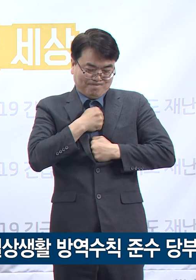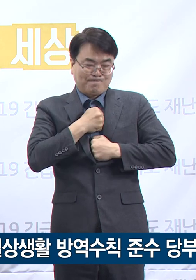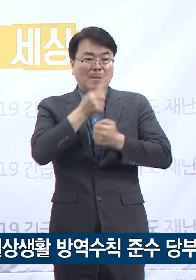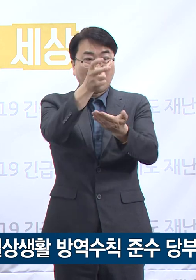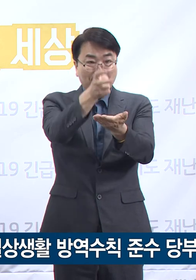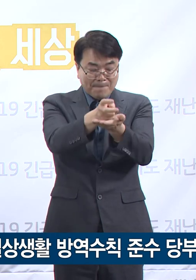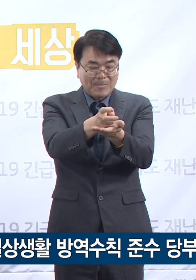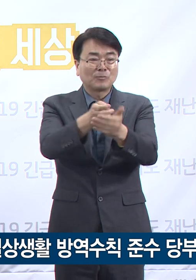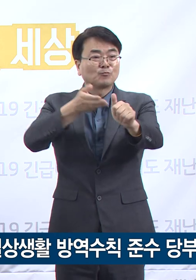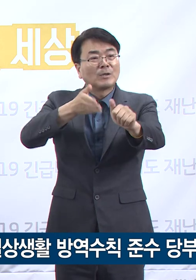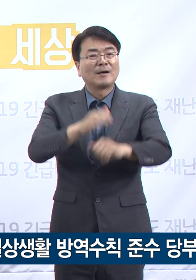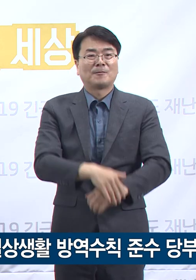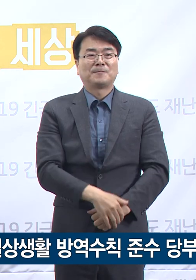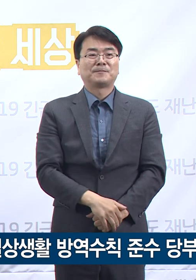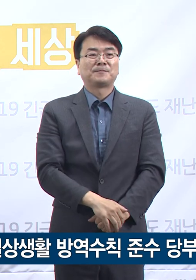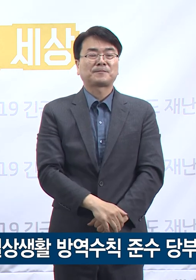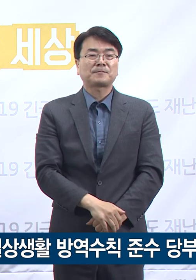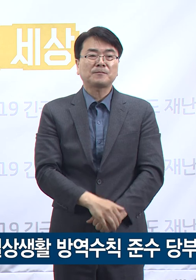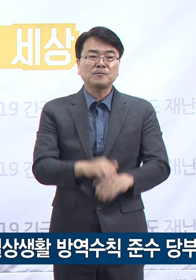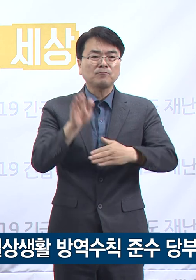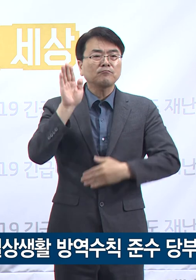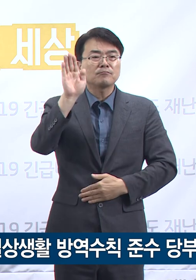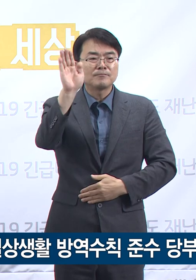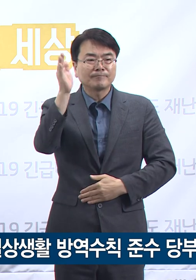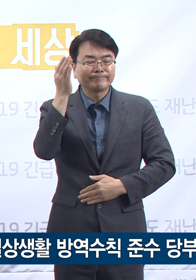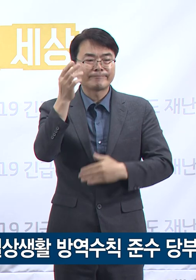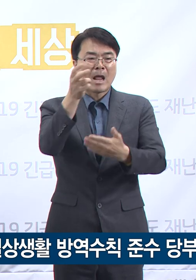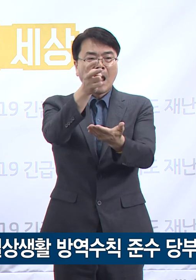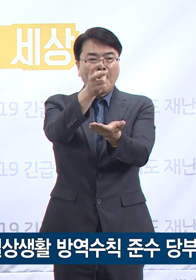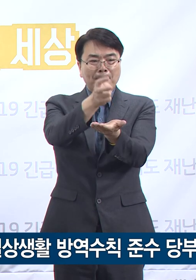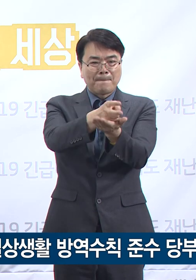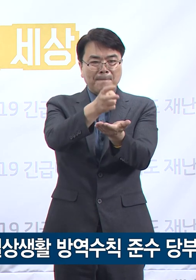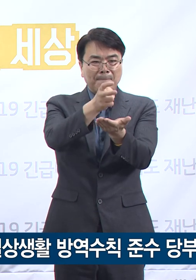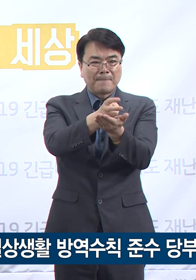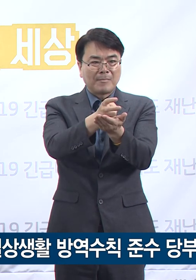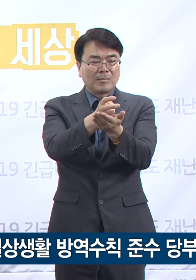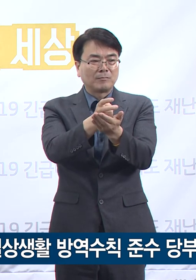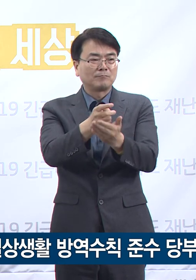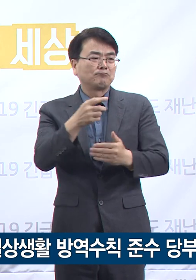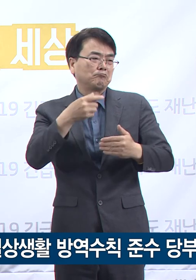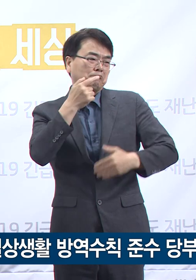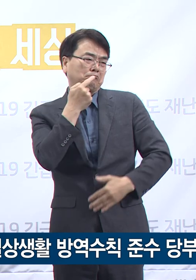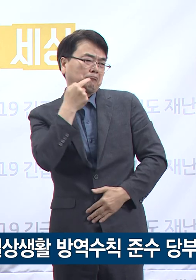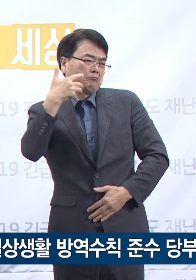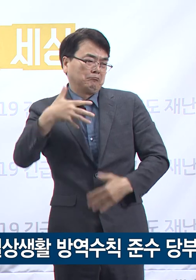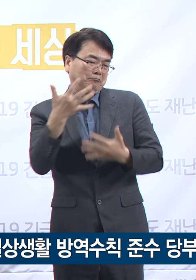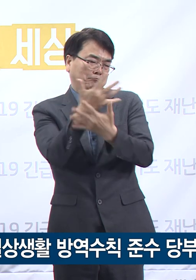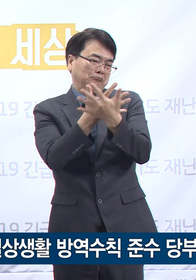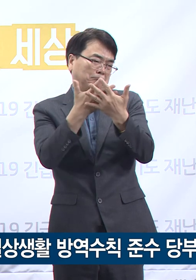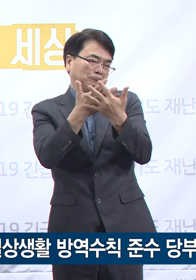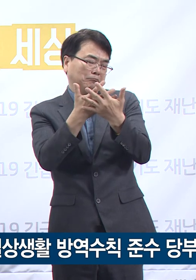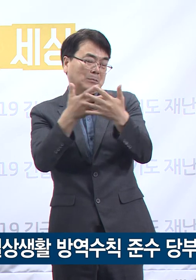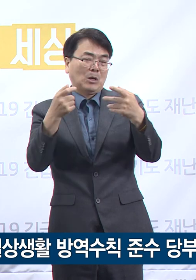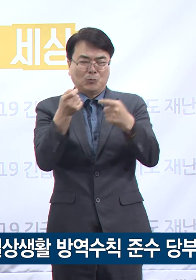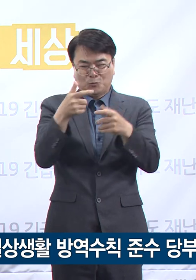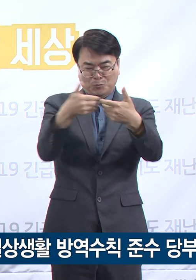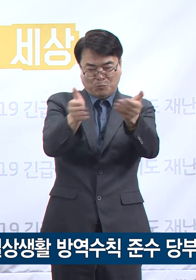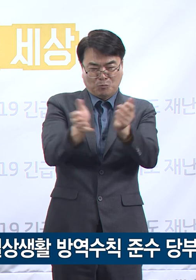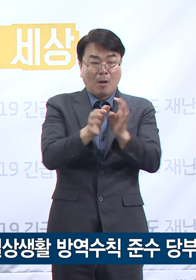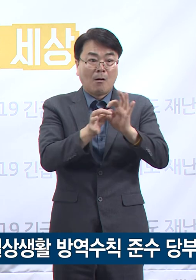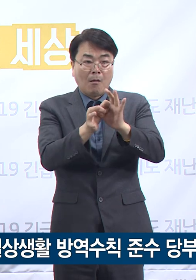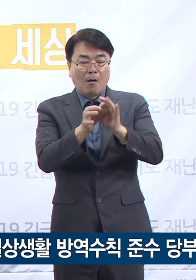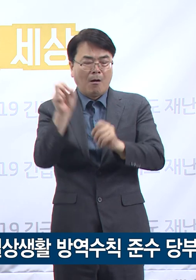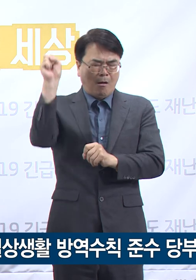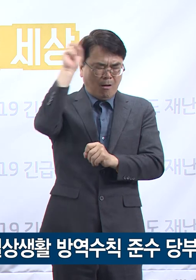당부드립니다. 최근 방역수칙 준수가 상대적으로 허술하고 취약한 소모임을 통해 코로나19의